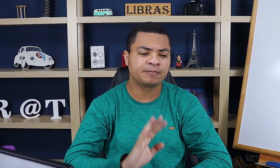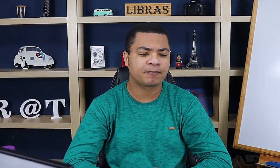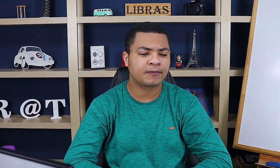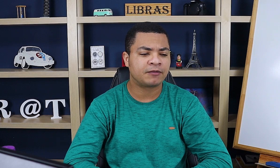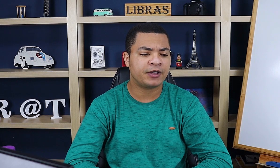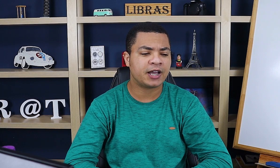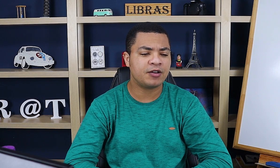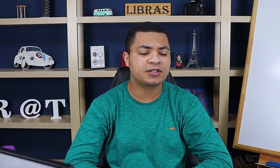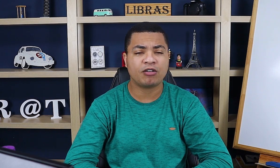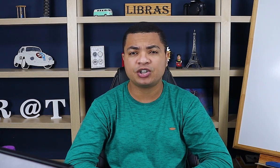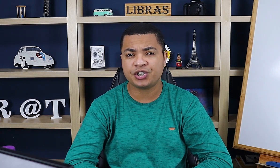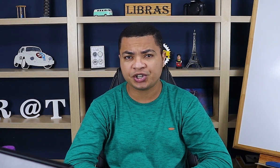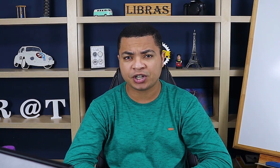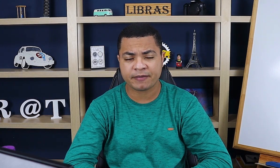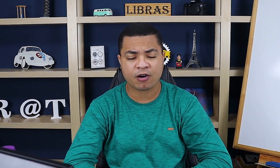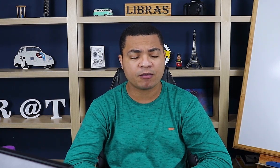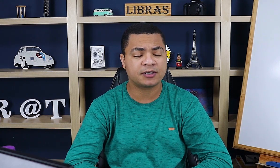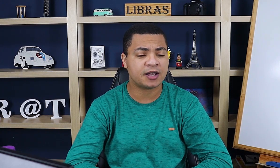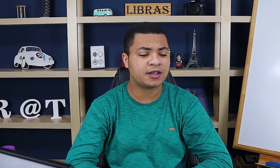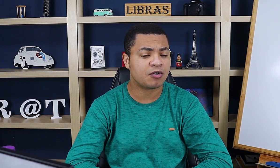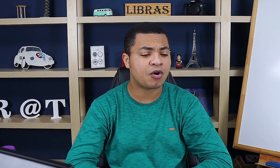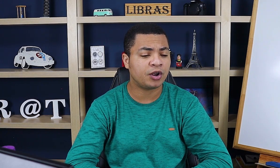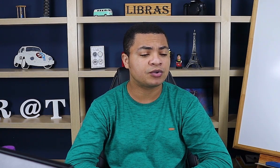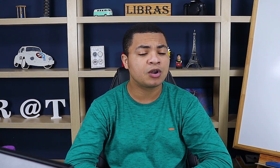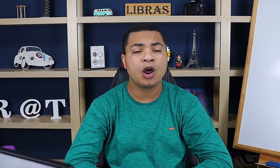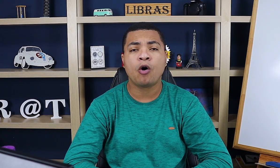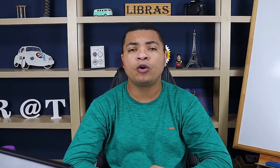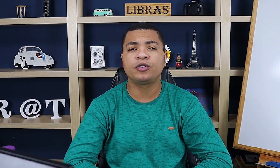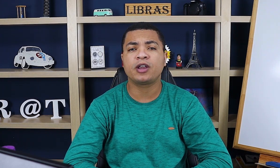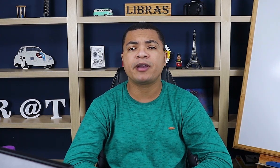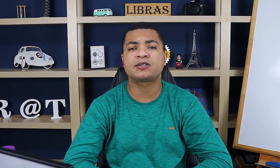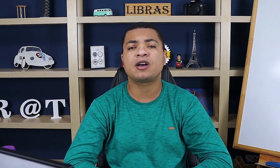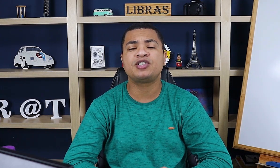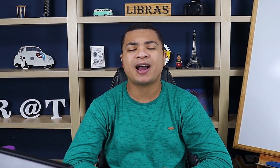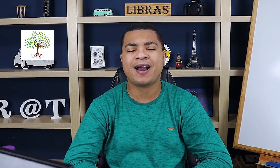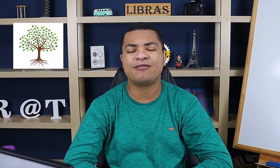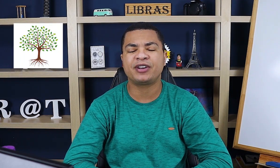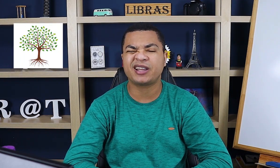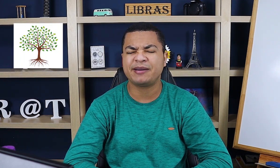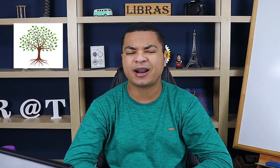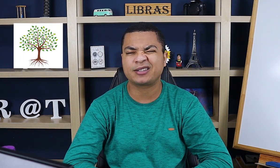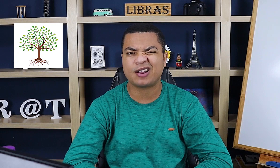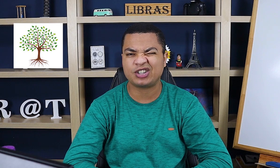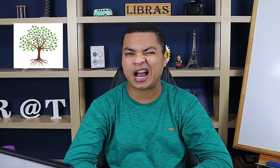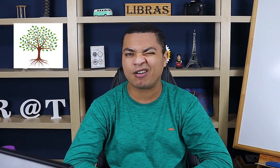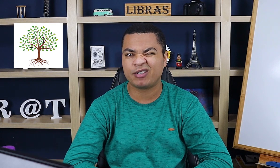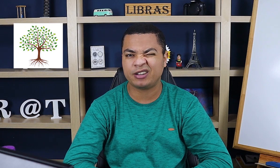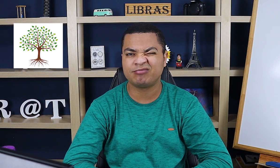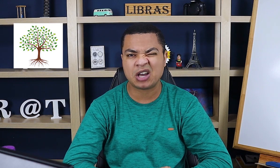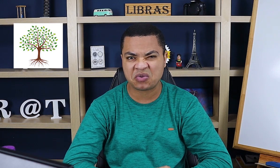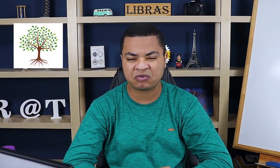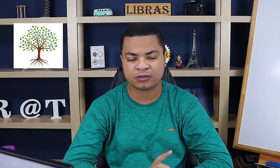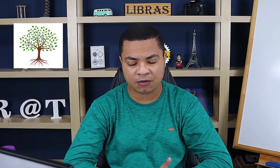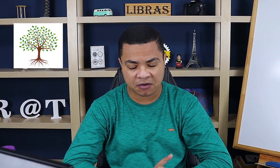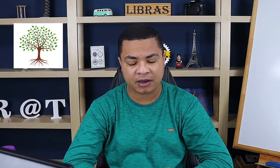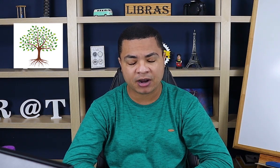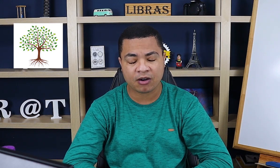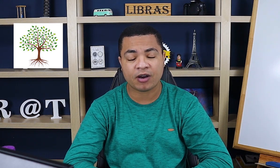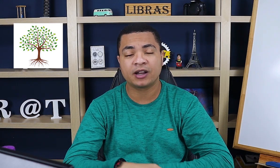Então, fica aí o sinal de dirigir também, como sinais icônicos. Outro também é o sinal de árvore. Está lembrado o sinal de árvore? Não? Então, vamos lembrar agora.